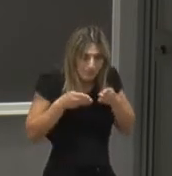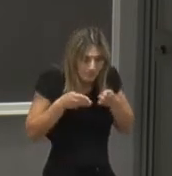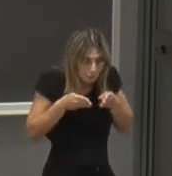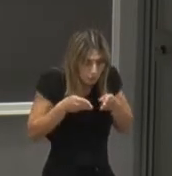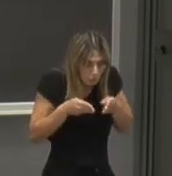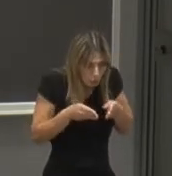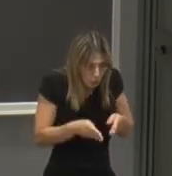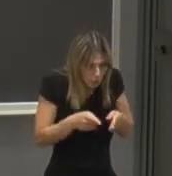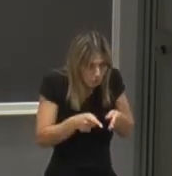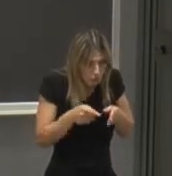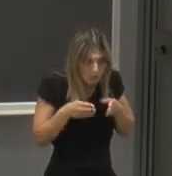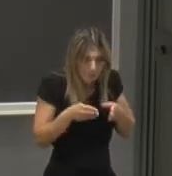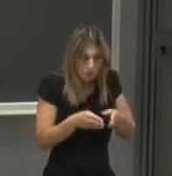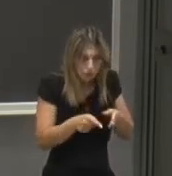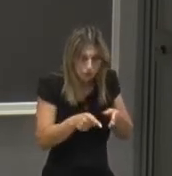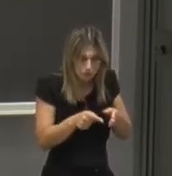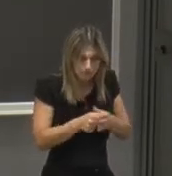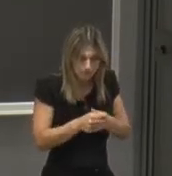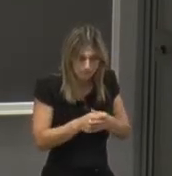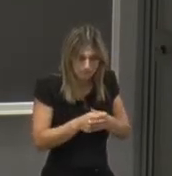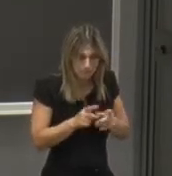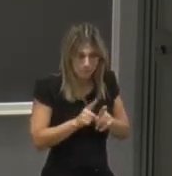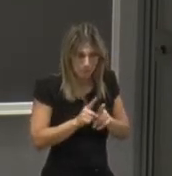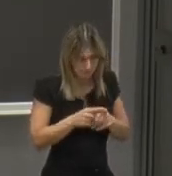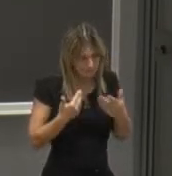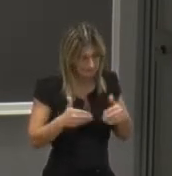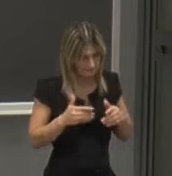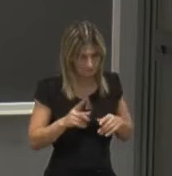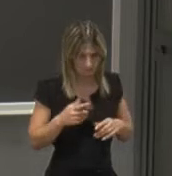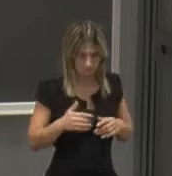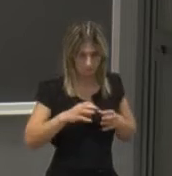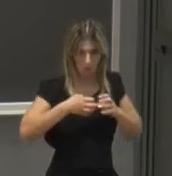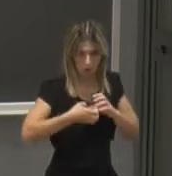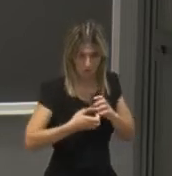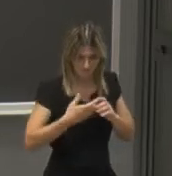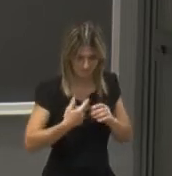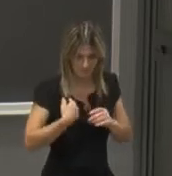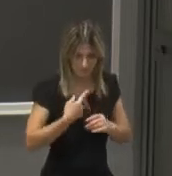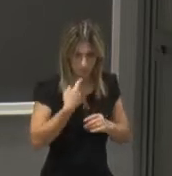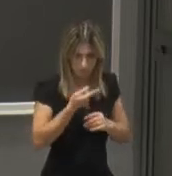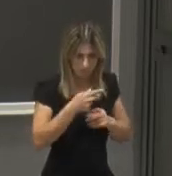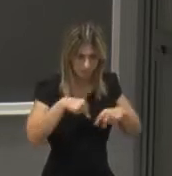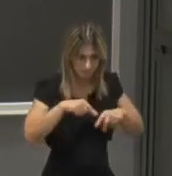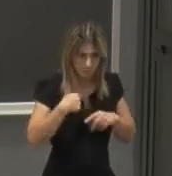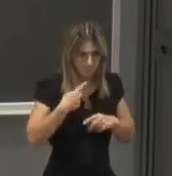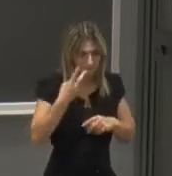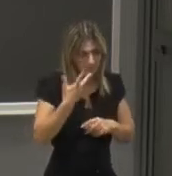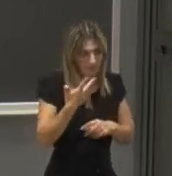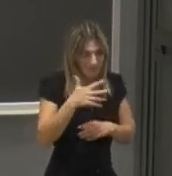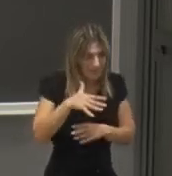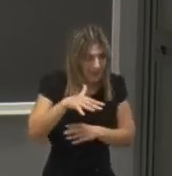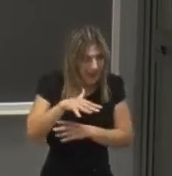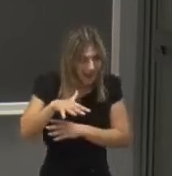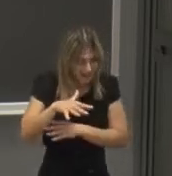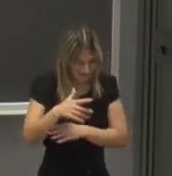percorso per così dire incrementale vi ho detto che siamo fatti da tre aree